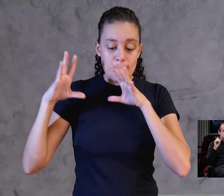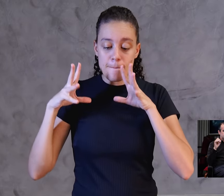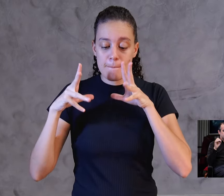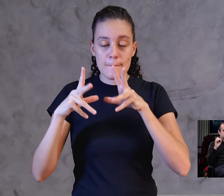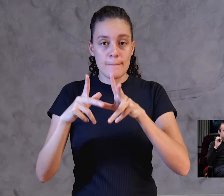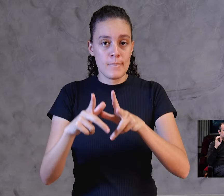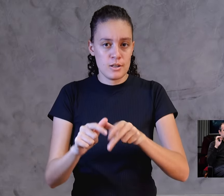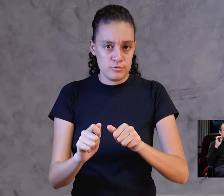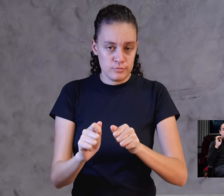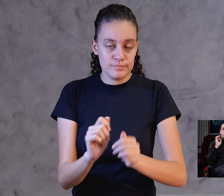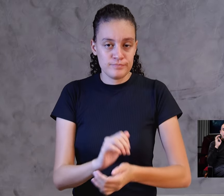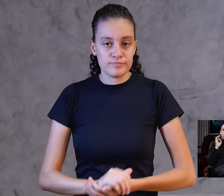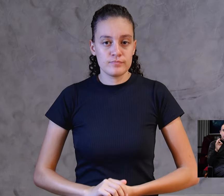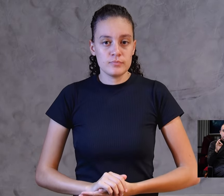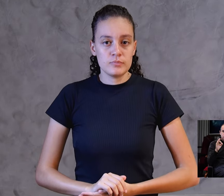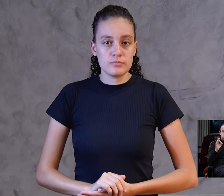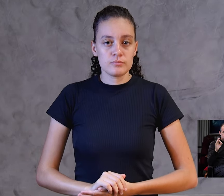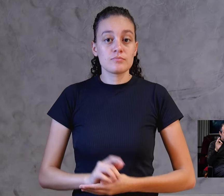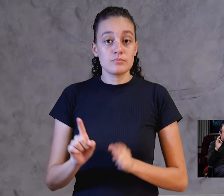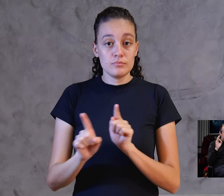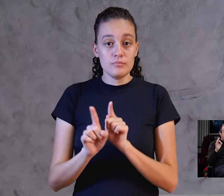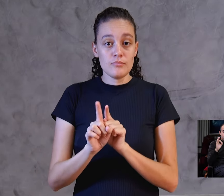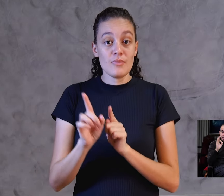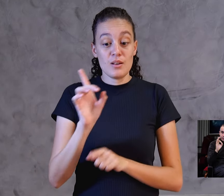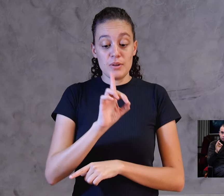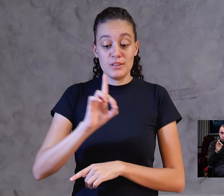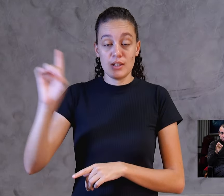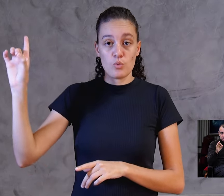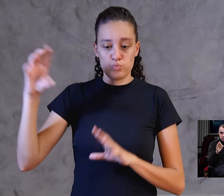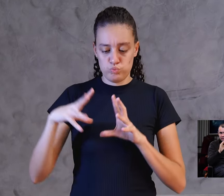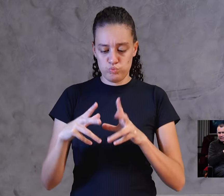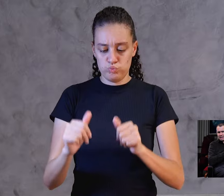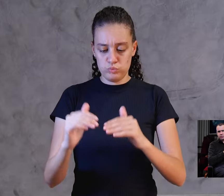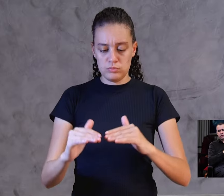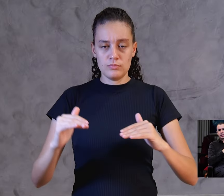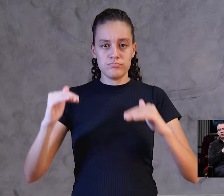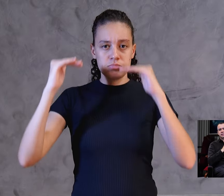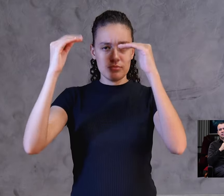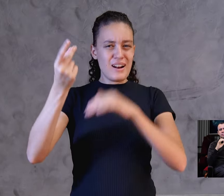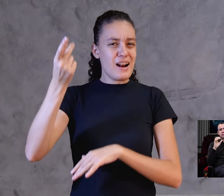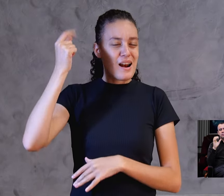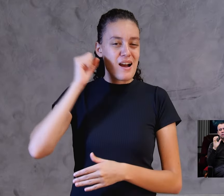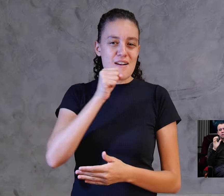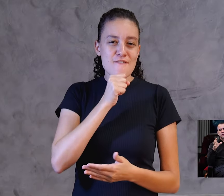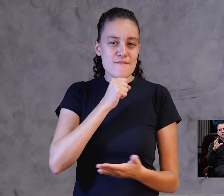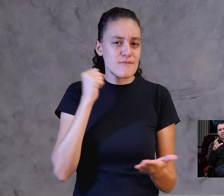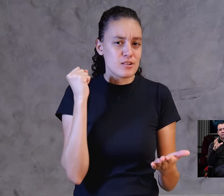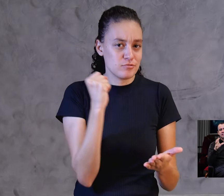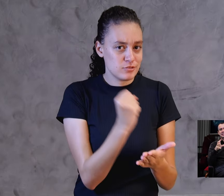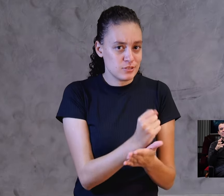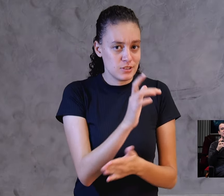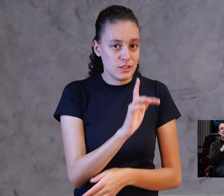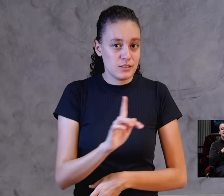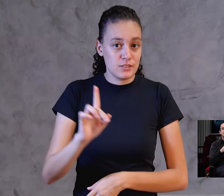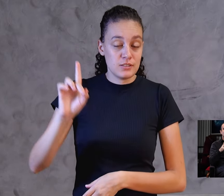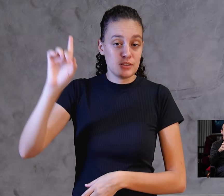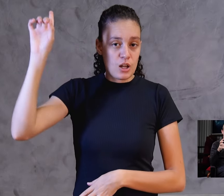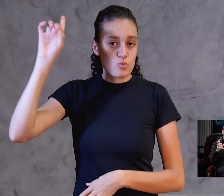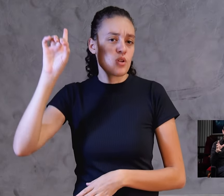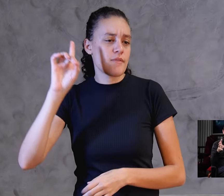Ele é por sobre todos. Lá no Velho Testamento, quando Deus estava estabelecendo as